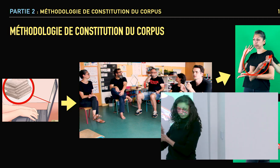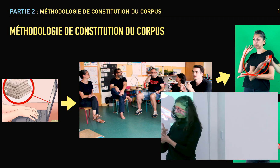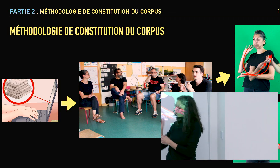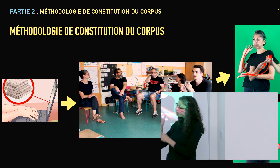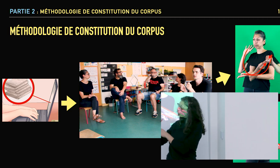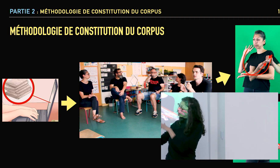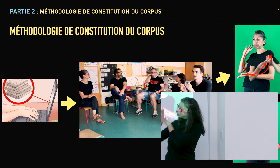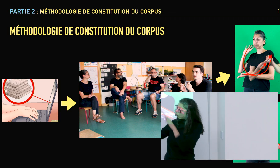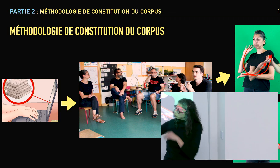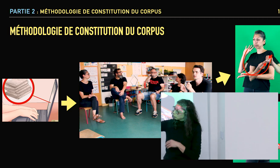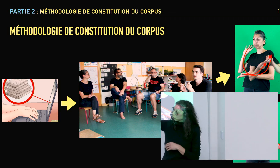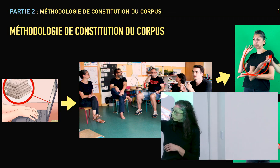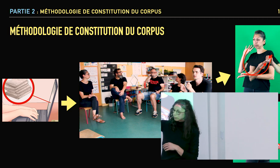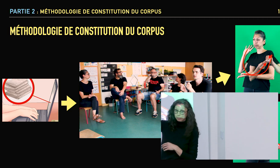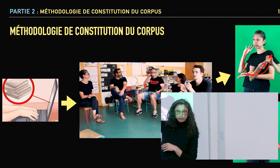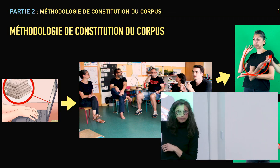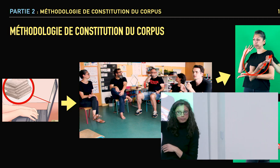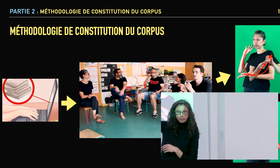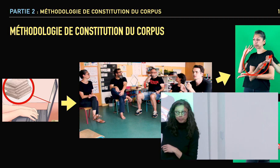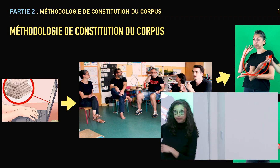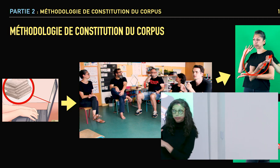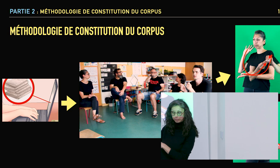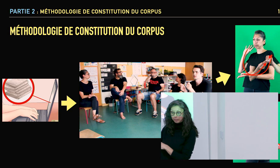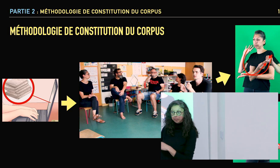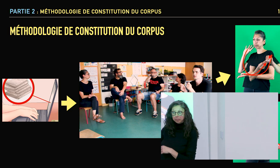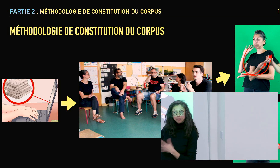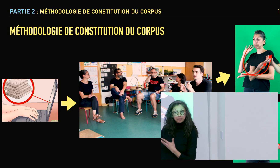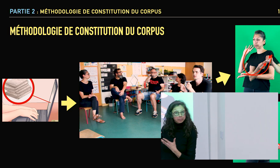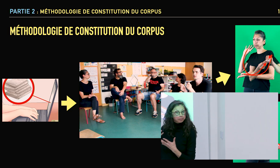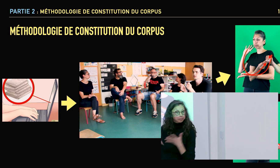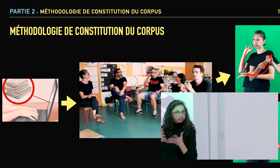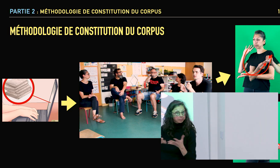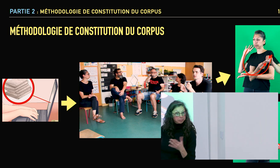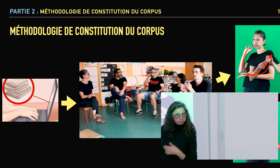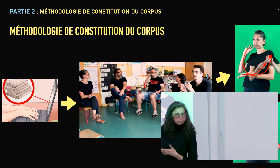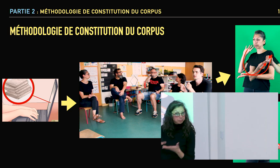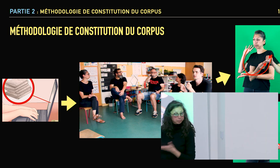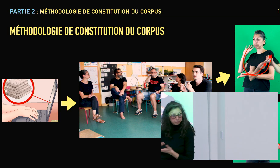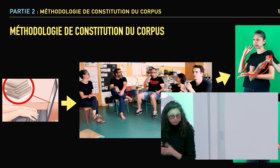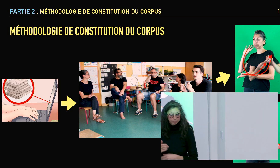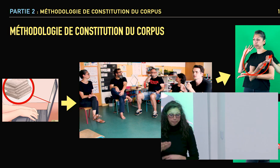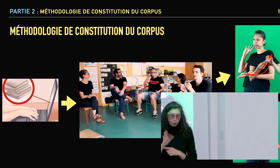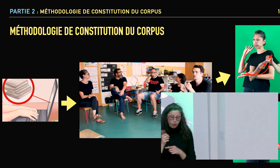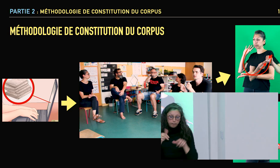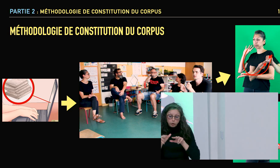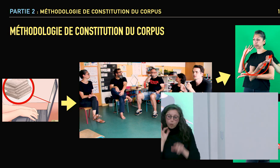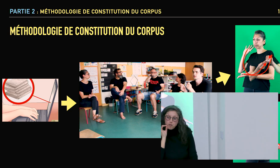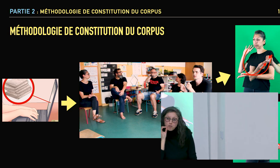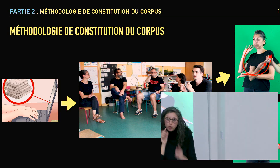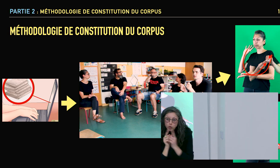Vous avez donc l'équipe au centre qui a échangé sur le sujet. Et à gauche, vous avez